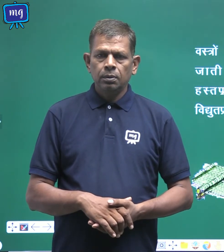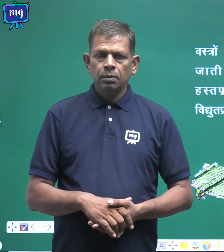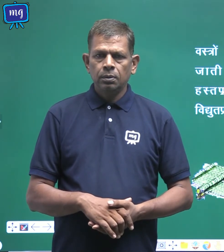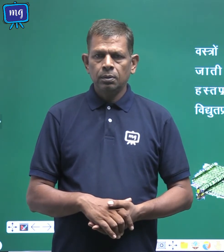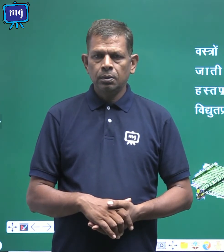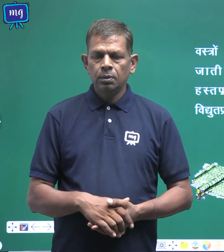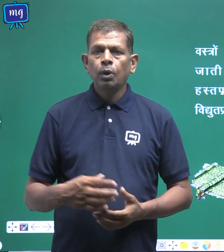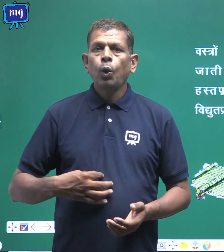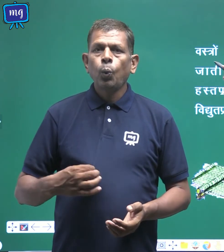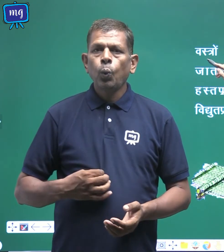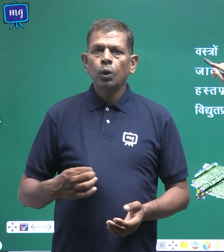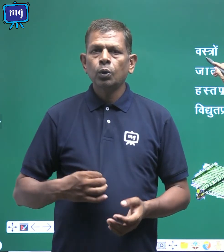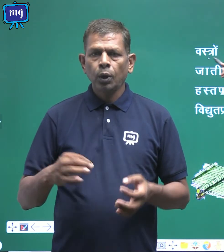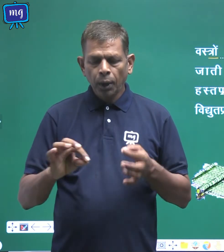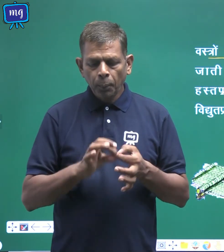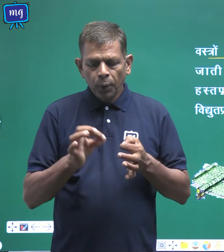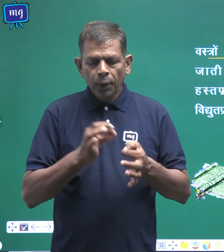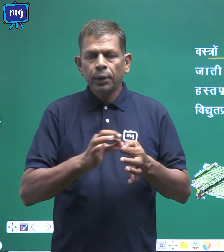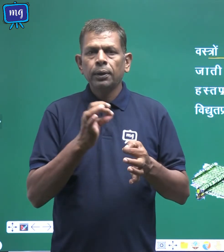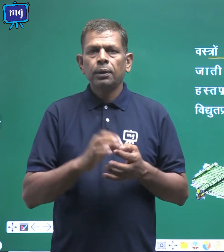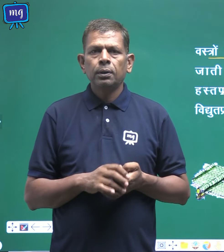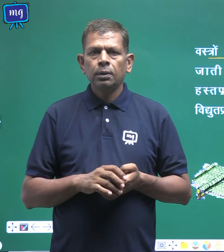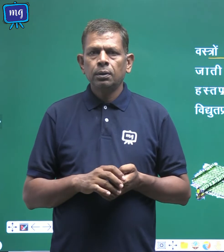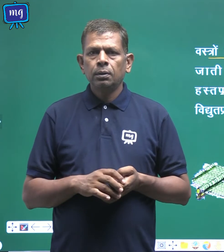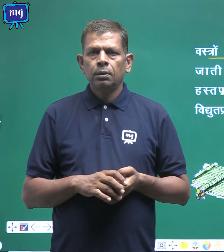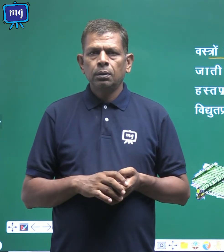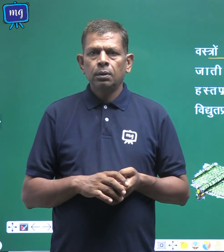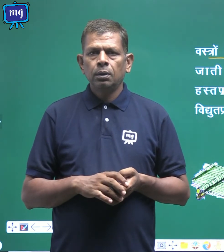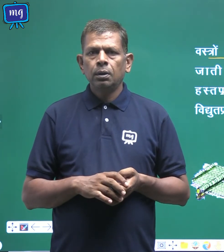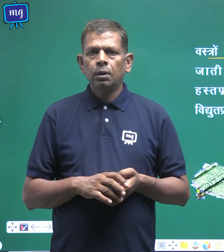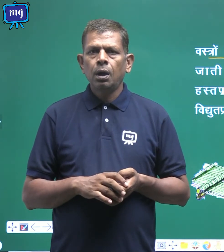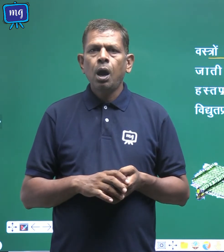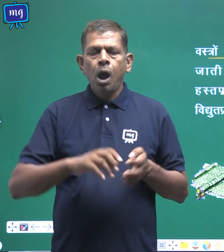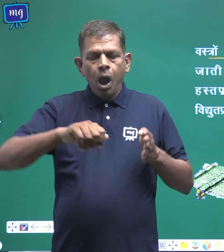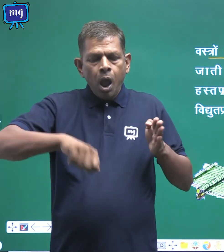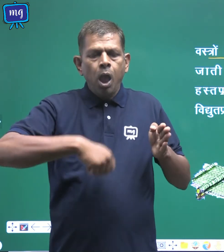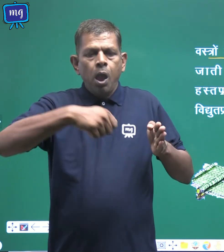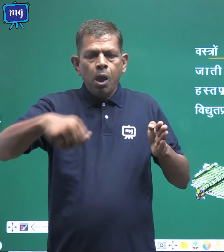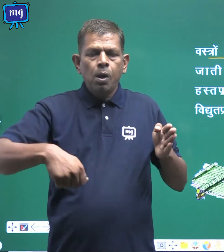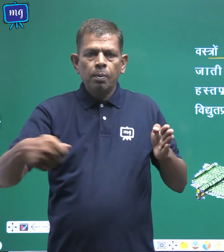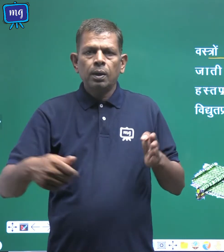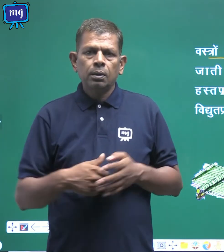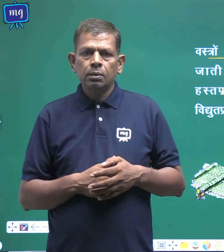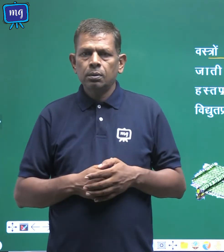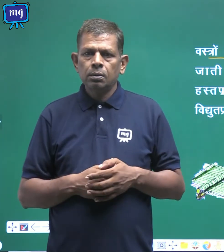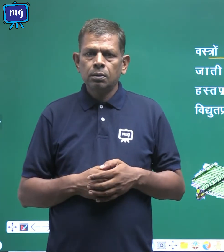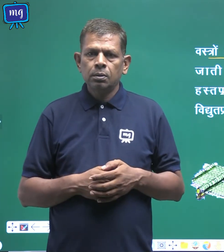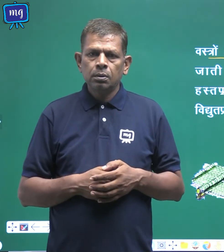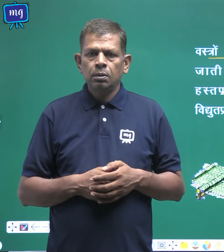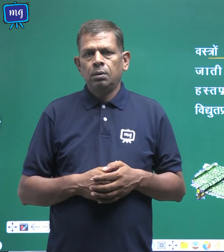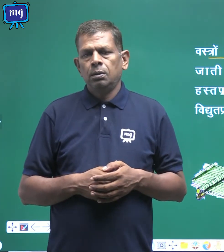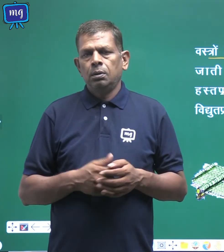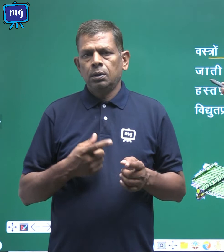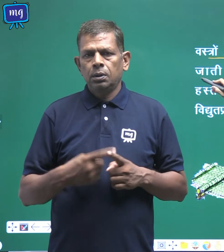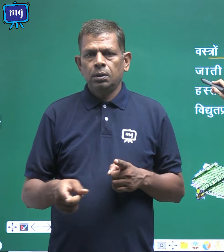वस्त्रों की बुनाई करगों पर की